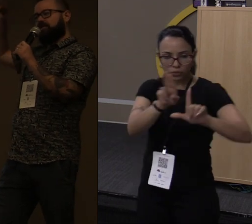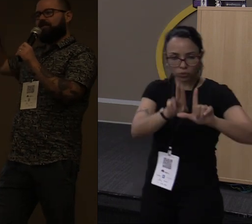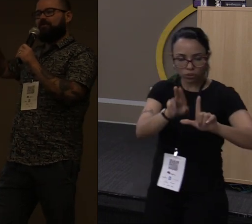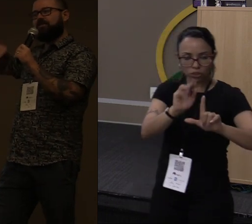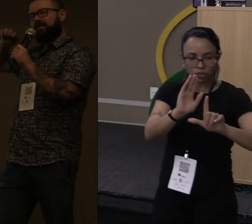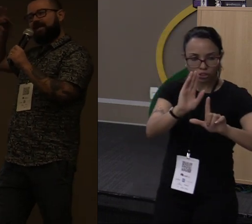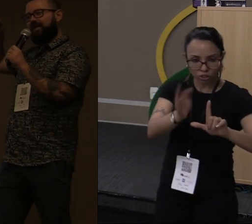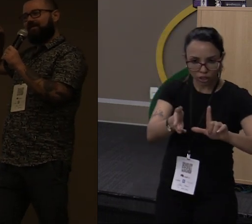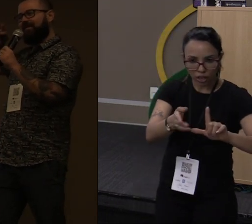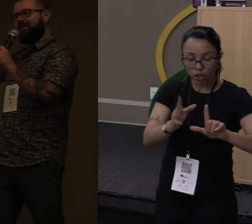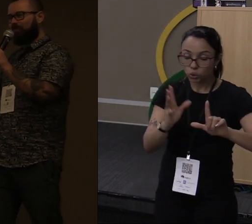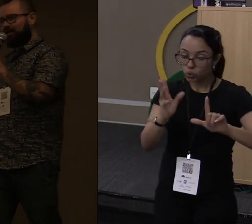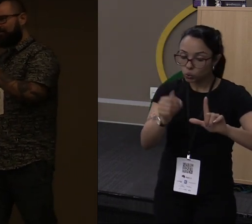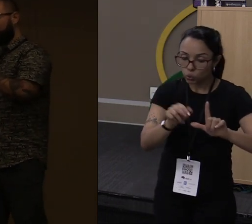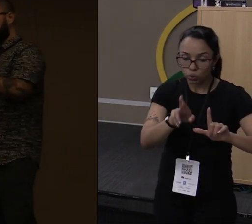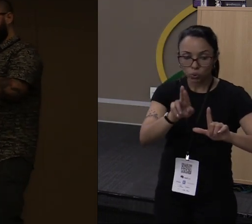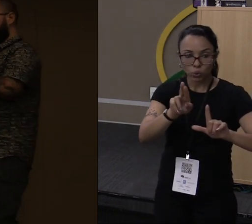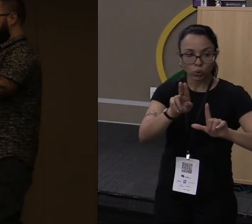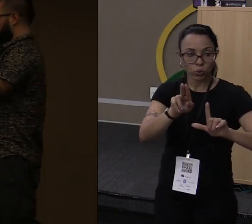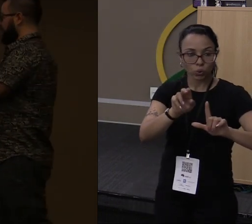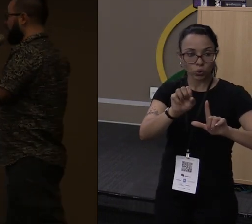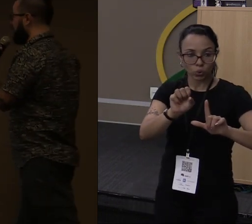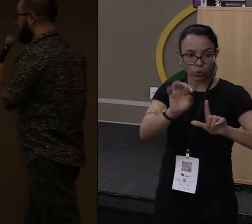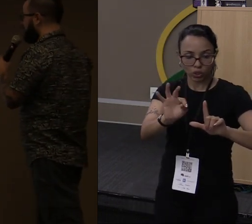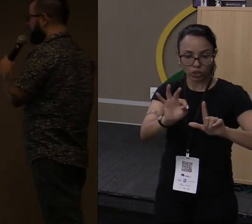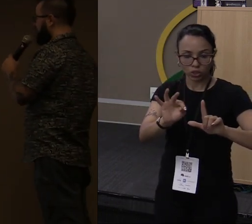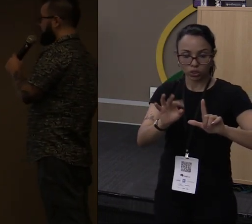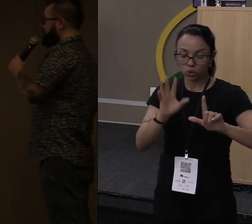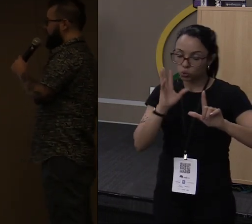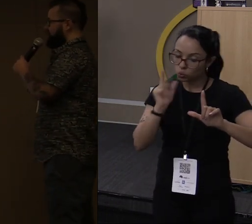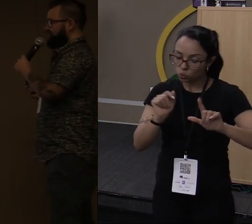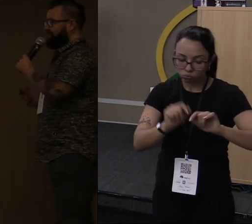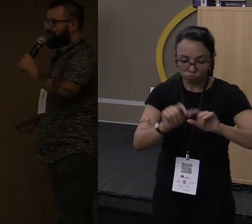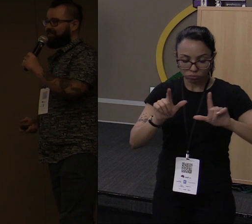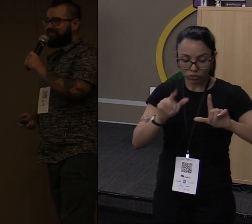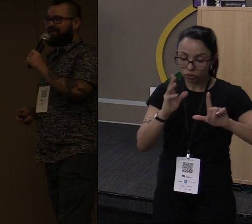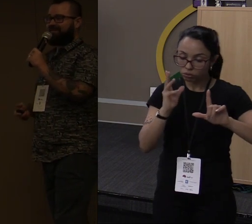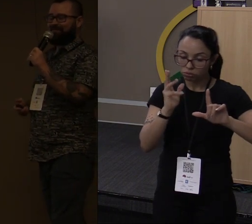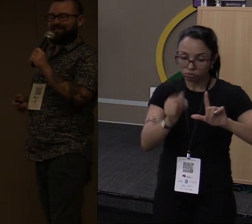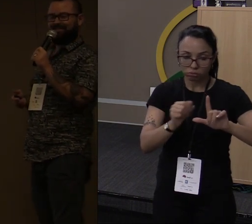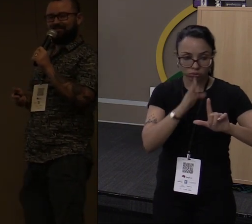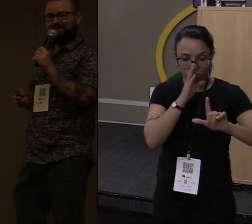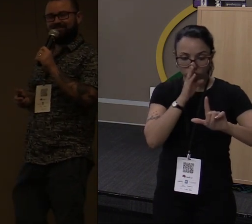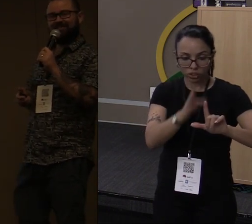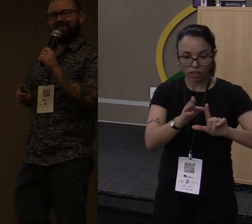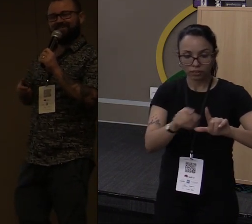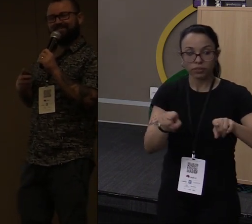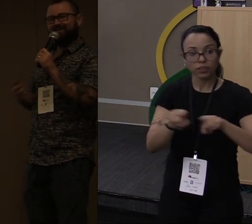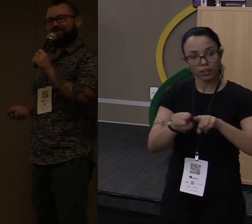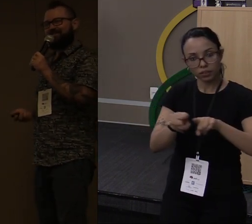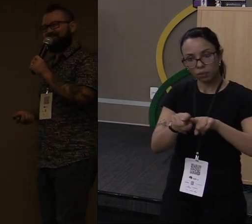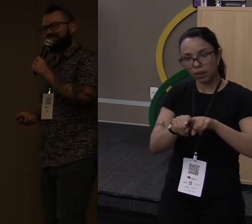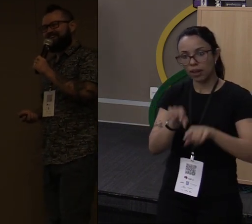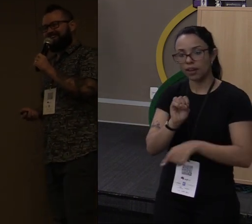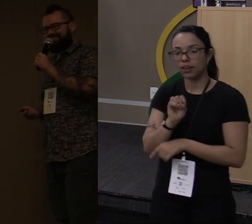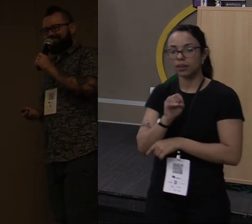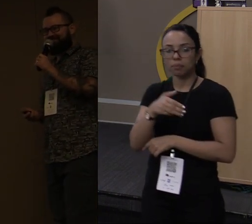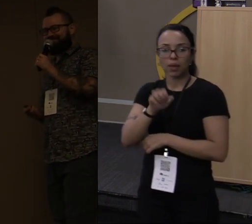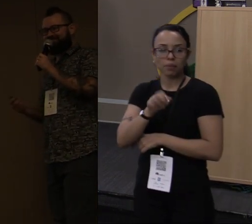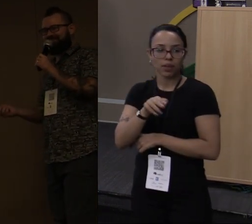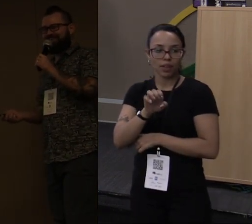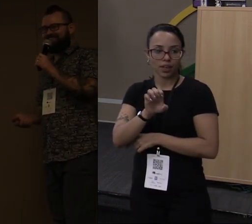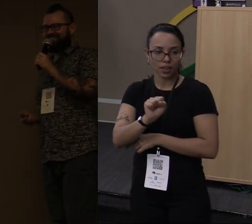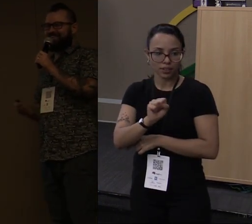o gerenciador de janela dele é em Rust. É bem bacana. E memes, né? Se você entrar na comunidade Rust, o você mais vai ver